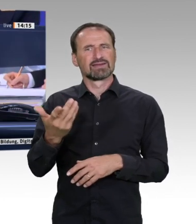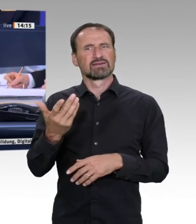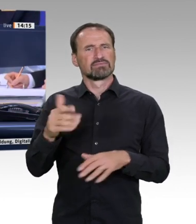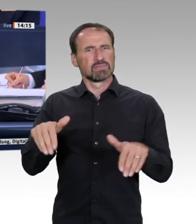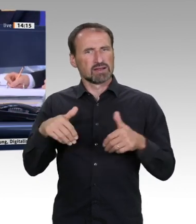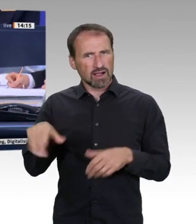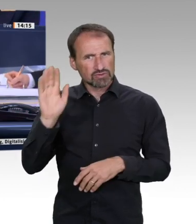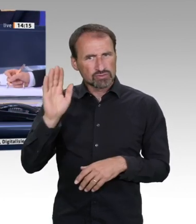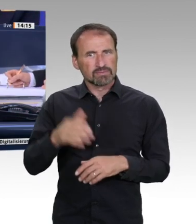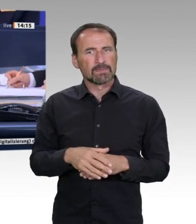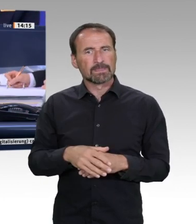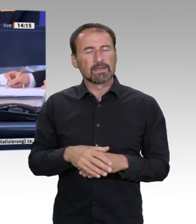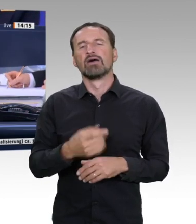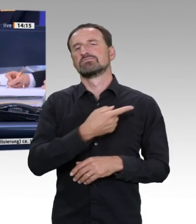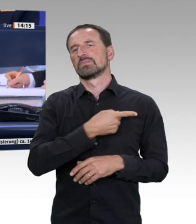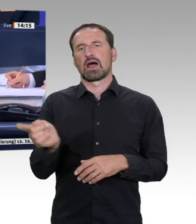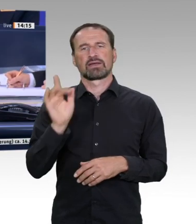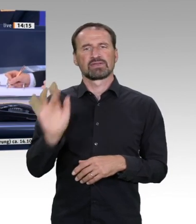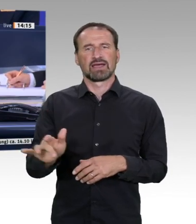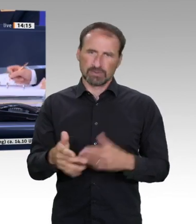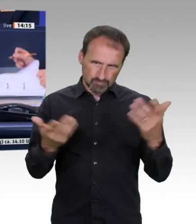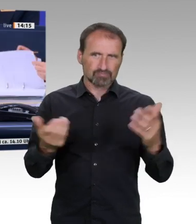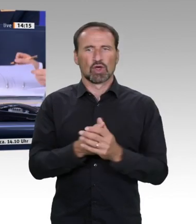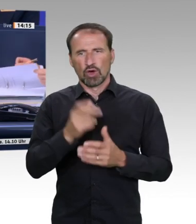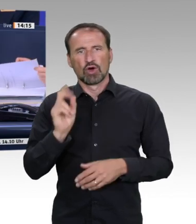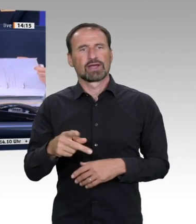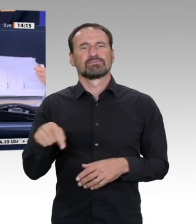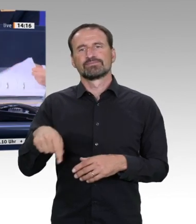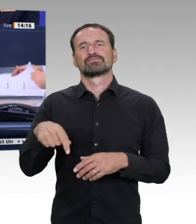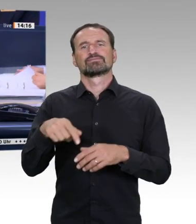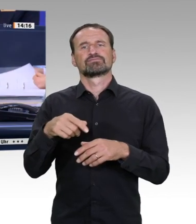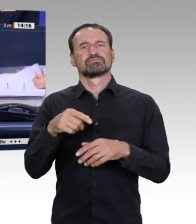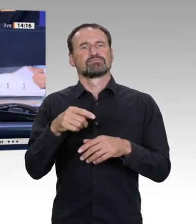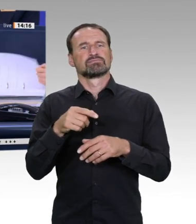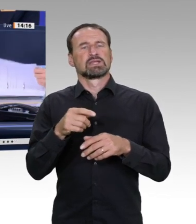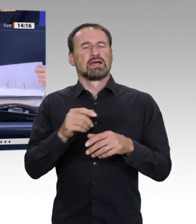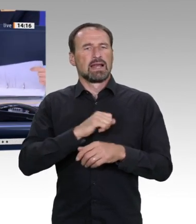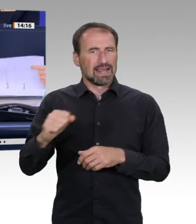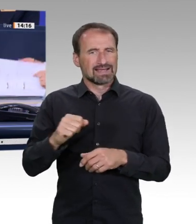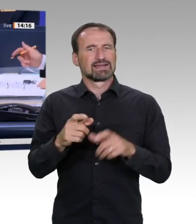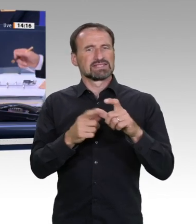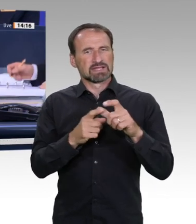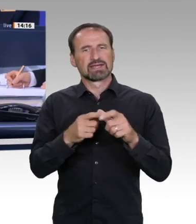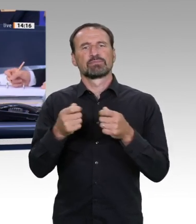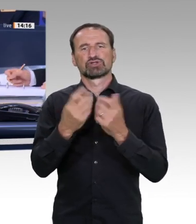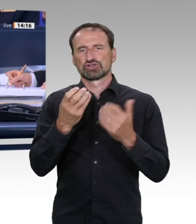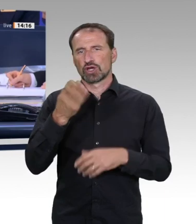Drucksache 19 22436 an die in der Tagesordnung aufgeführten Ausschüsse vorgeschlagen. Auch hier ist die Federführung strittig.